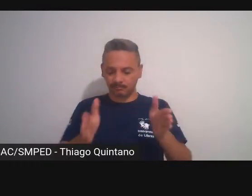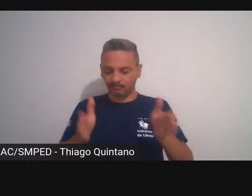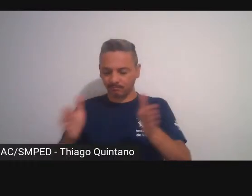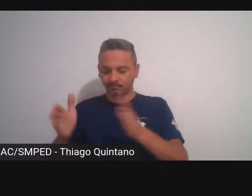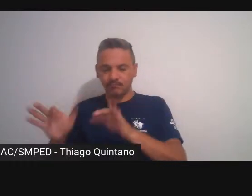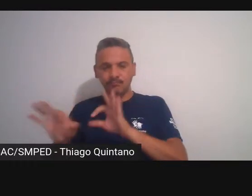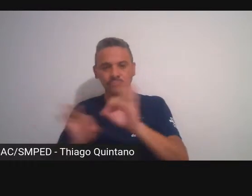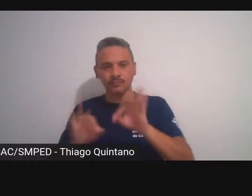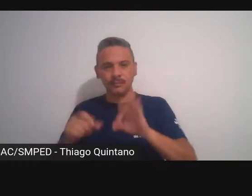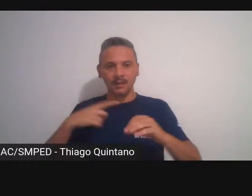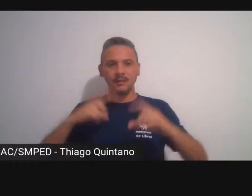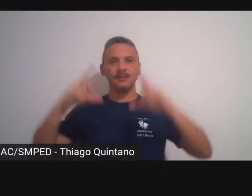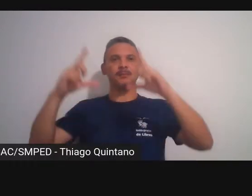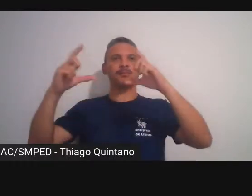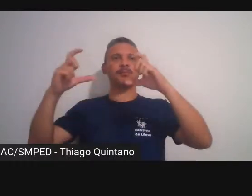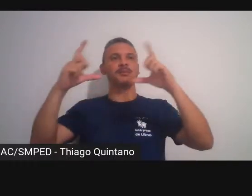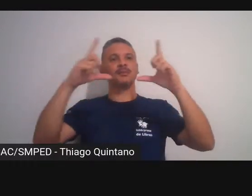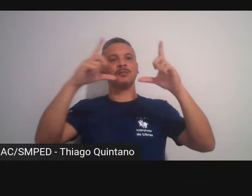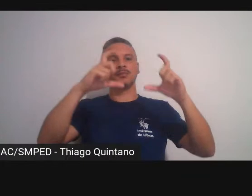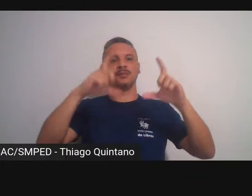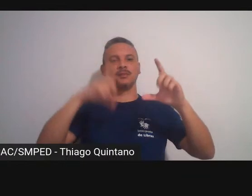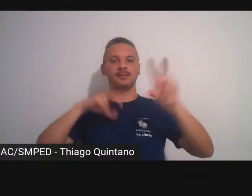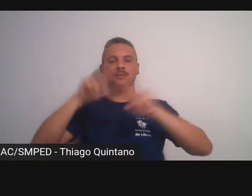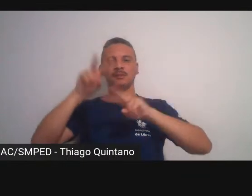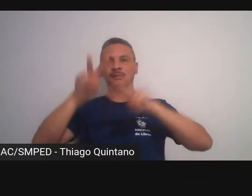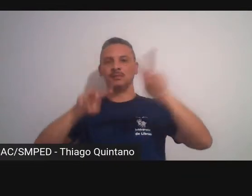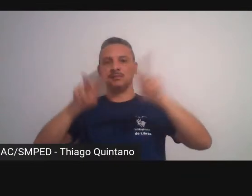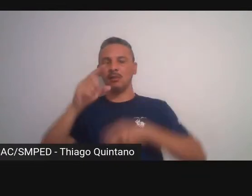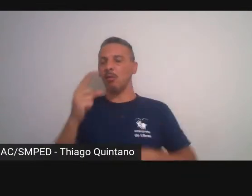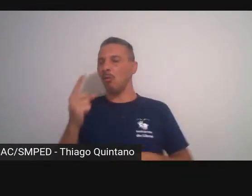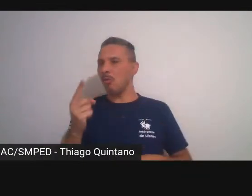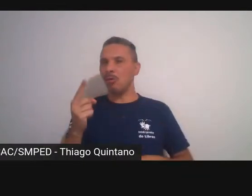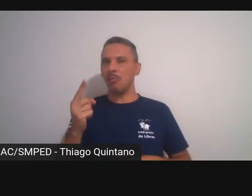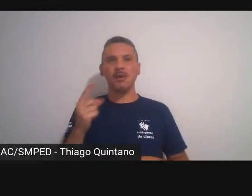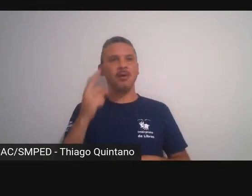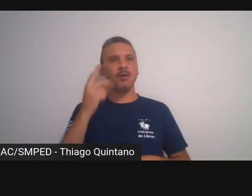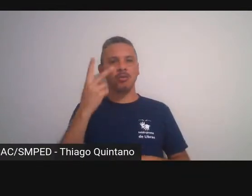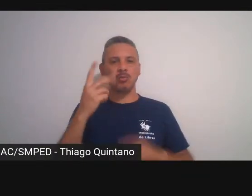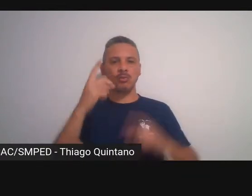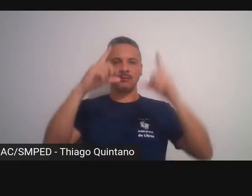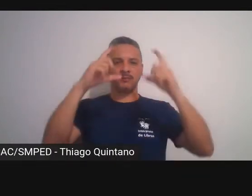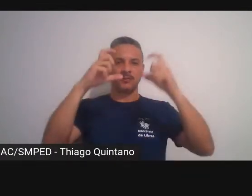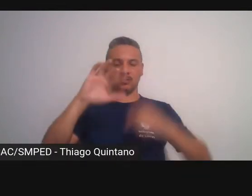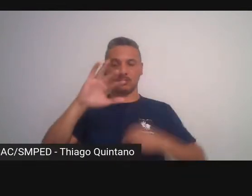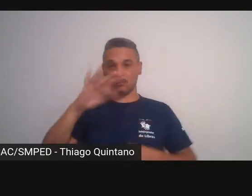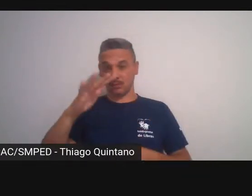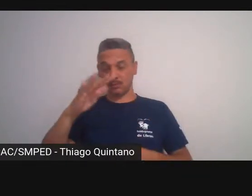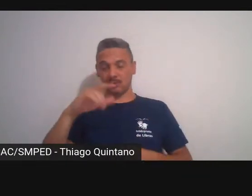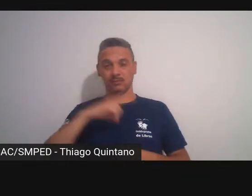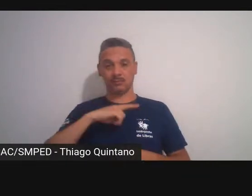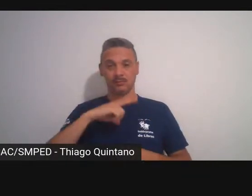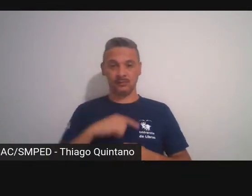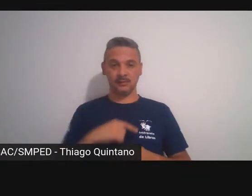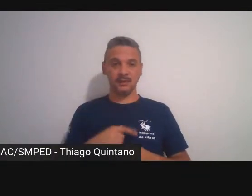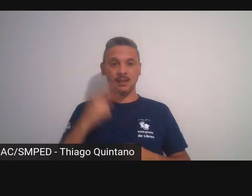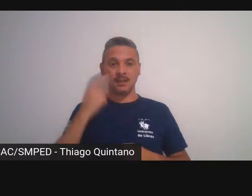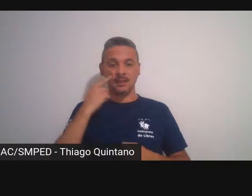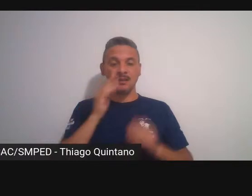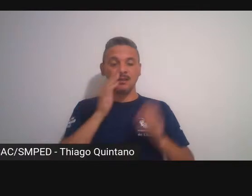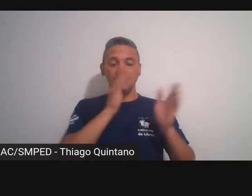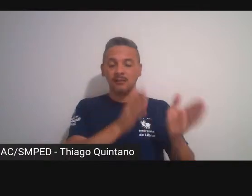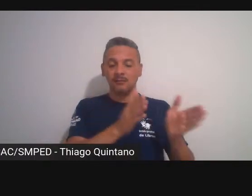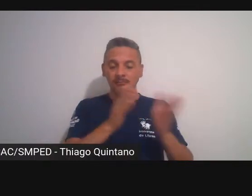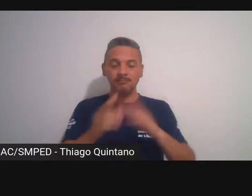uma câmera de grande formato eu faço uma ou no máximo duas fotos essa questão do tempo ela é